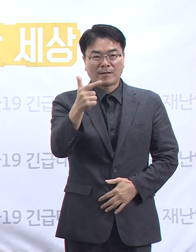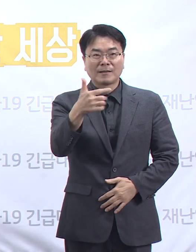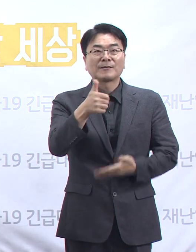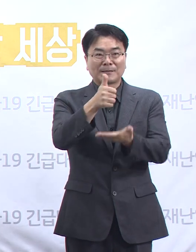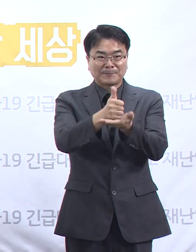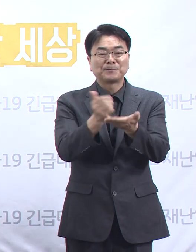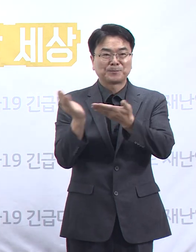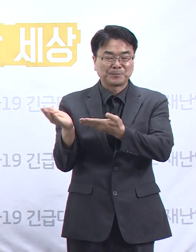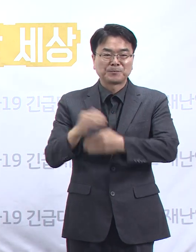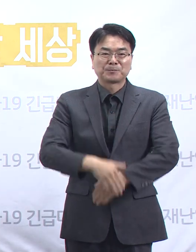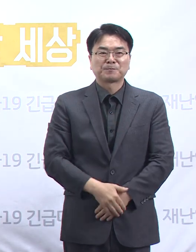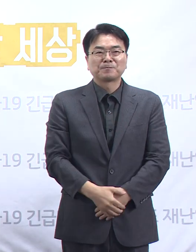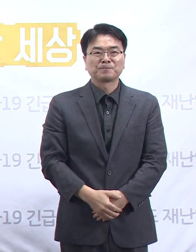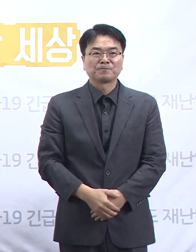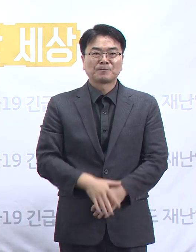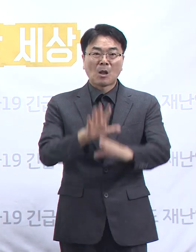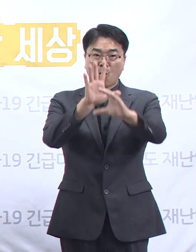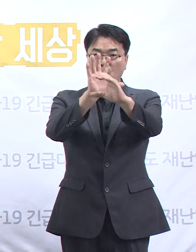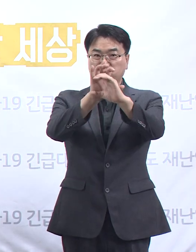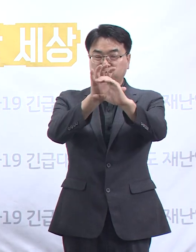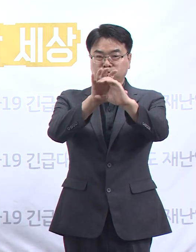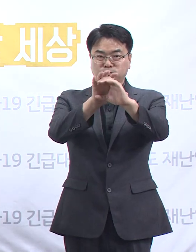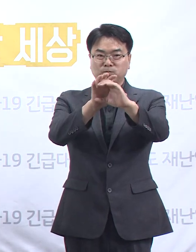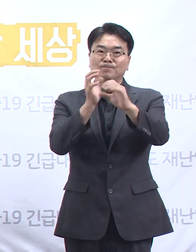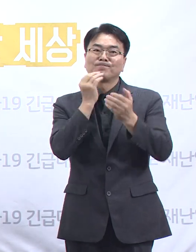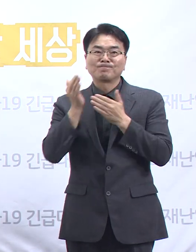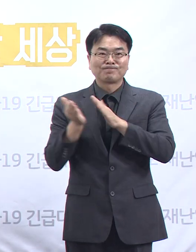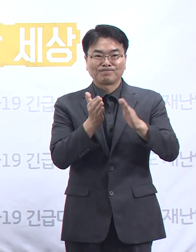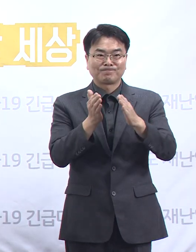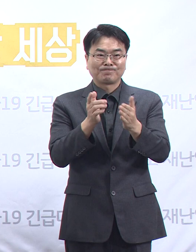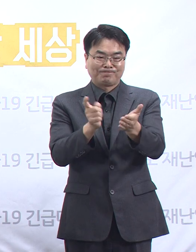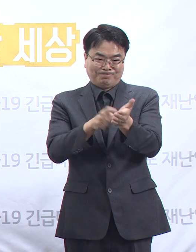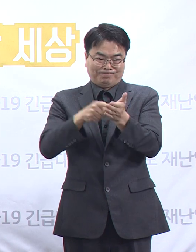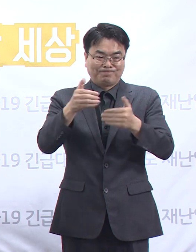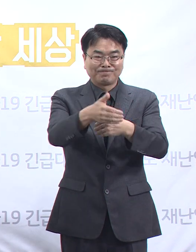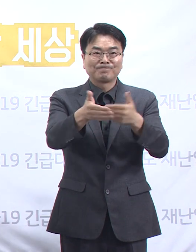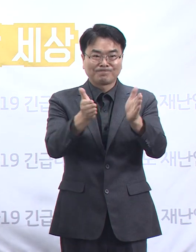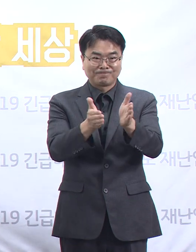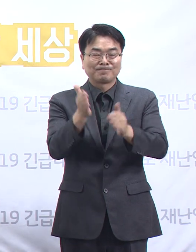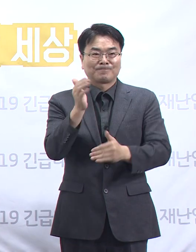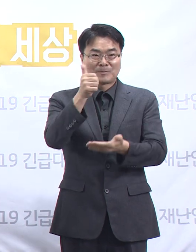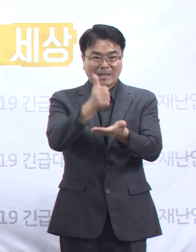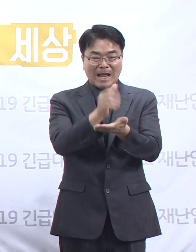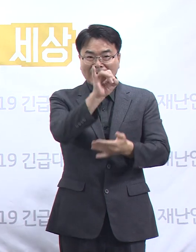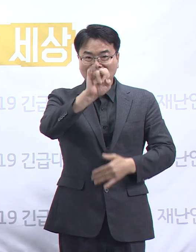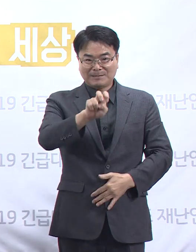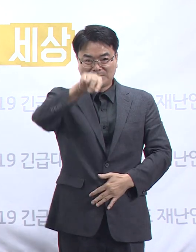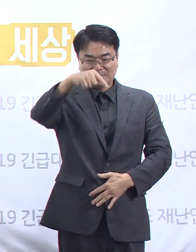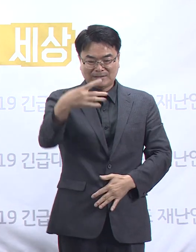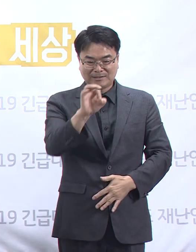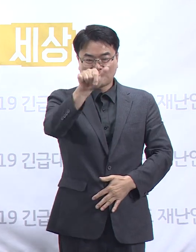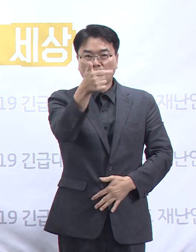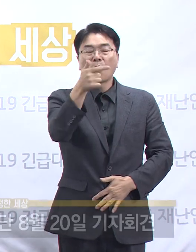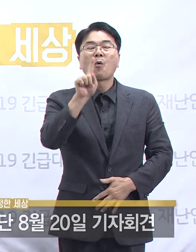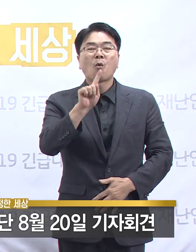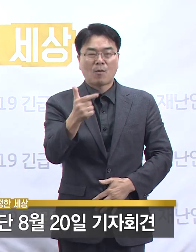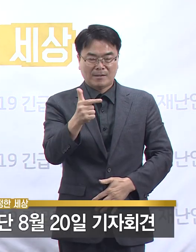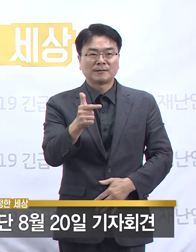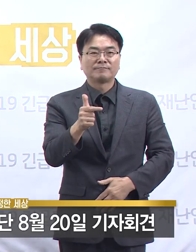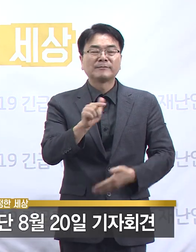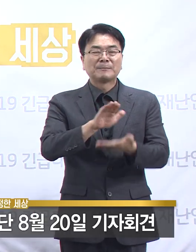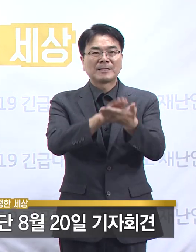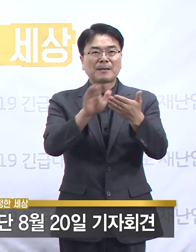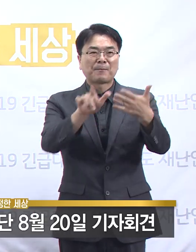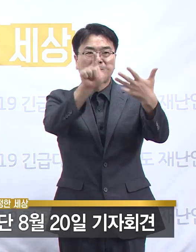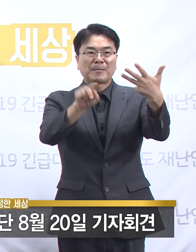안녕하십니까. 경기도 코로나19 긴급대책단의 임순관입니다. 8월 20일 목요일 경기도 코로나19 대응 관련